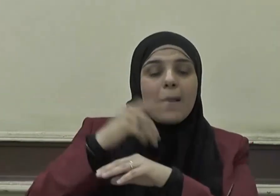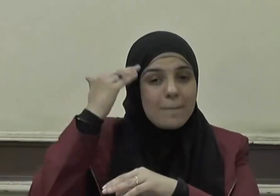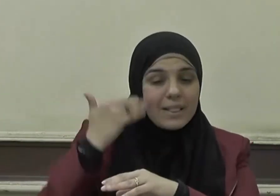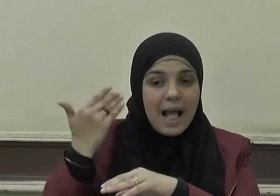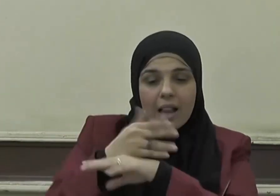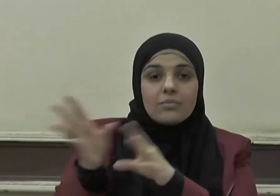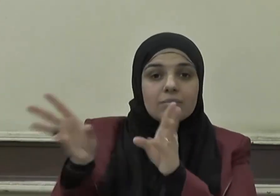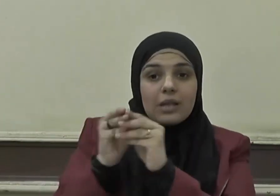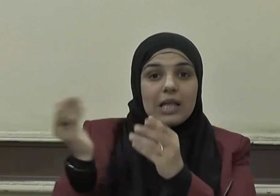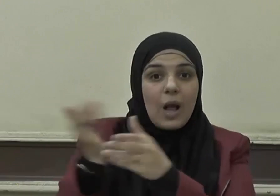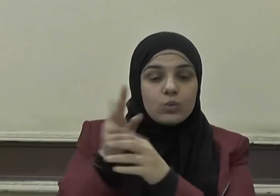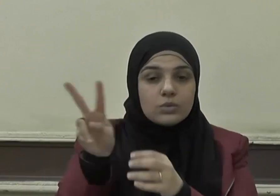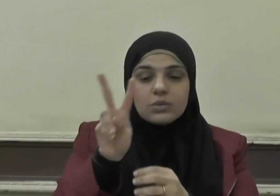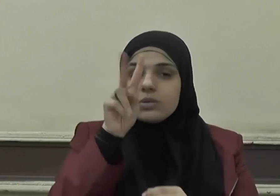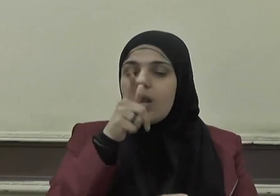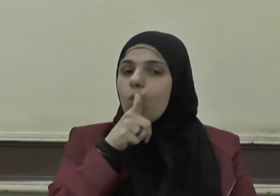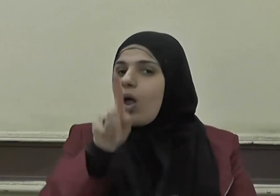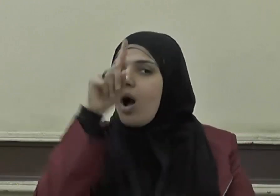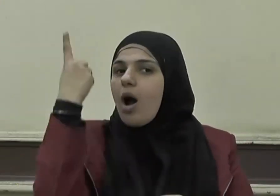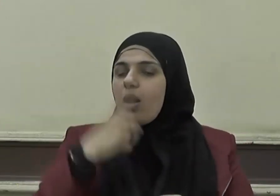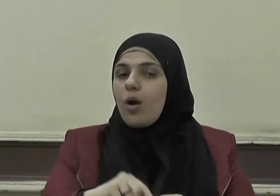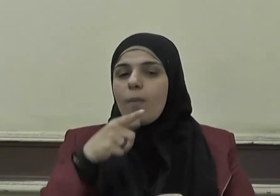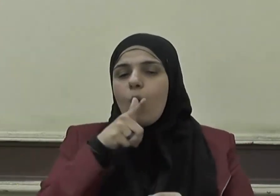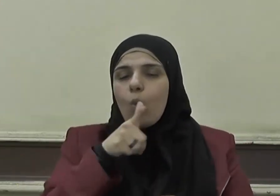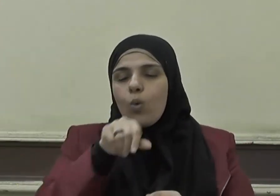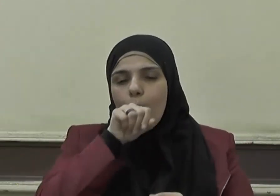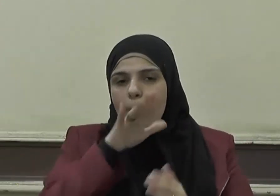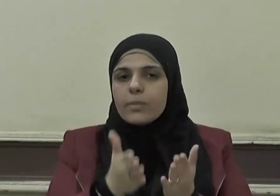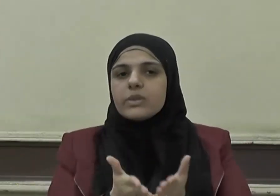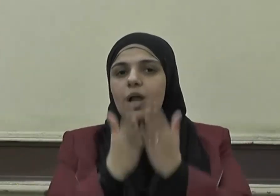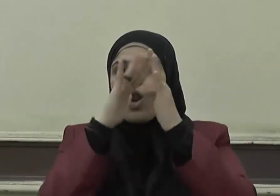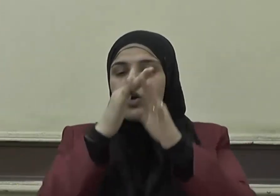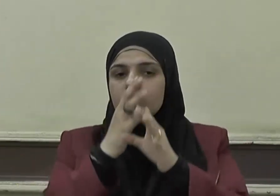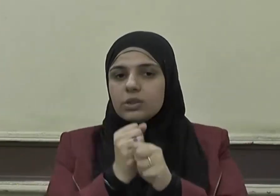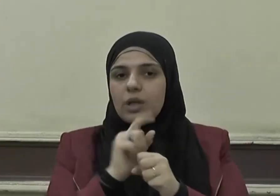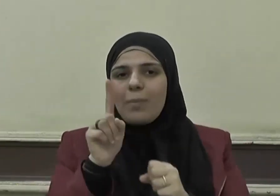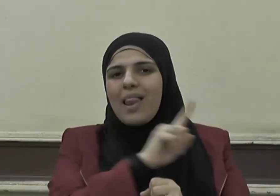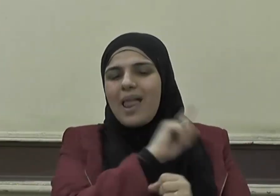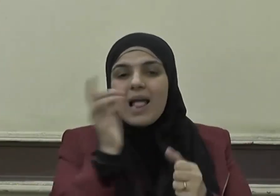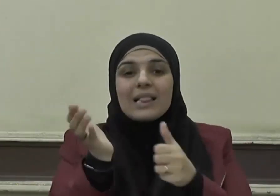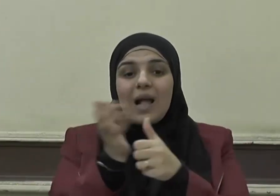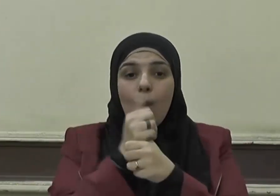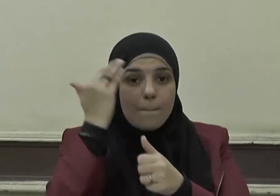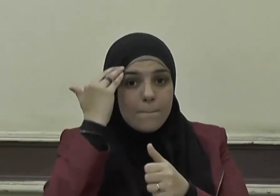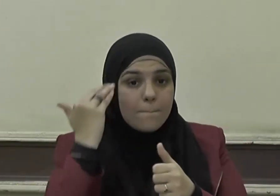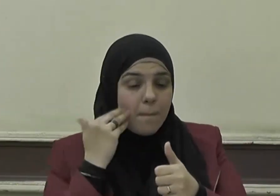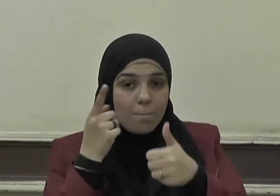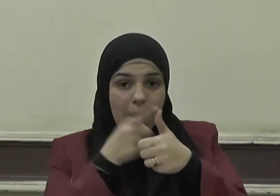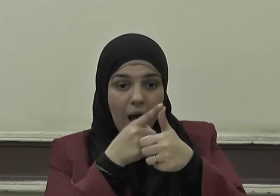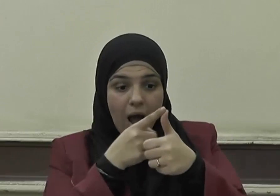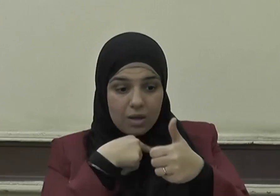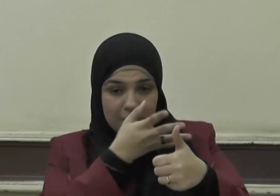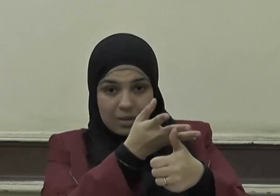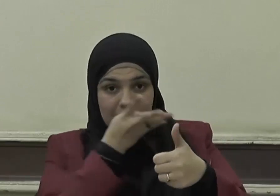يقول صلى الله عليه وسلم لا تنكح المرأة على عمتها